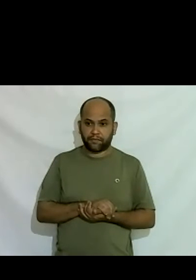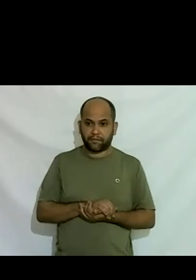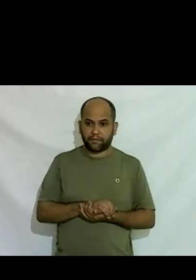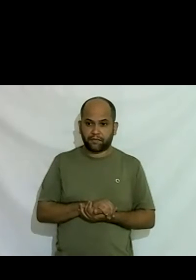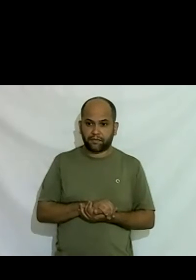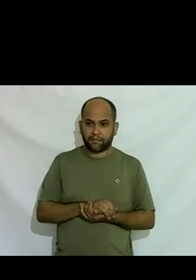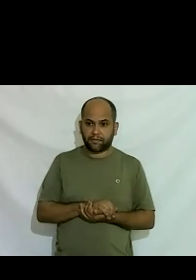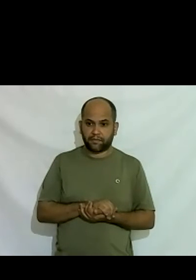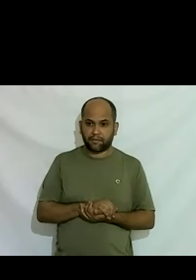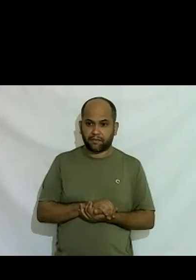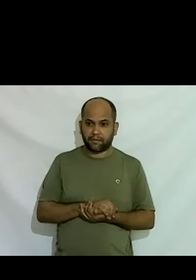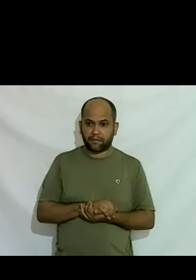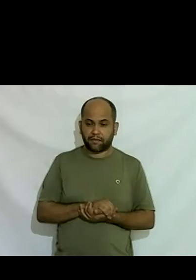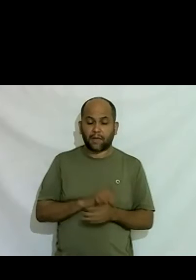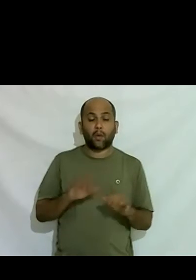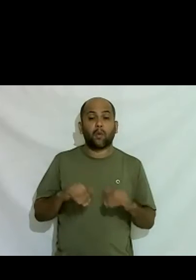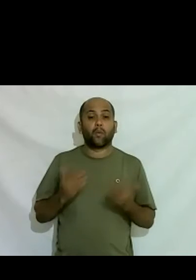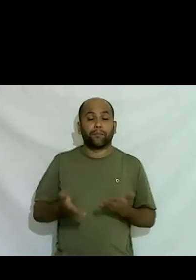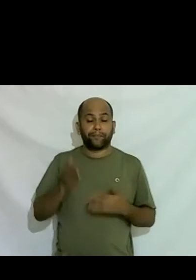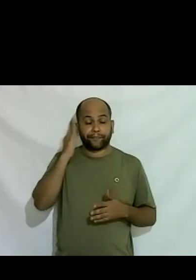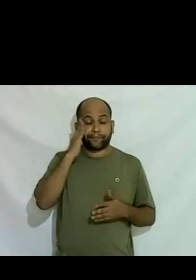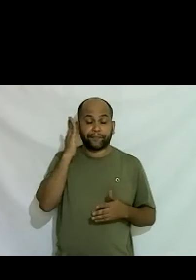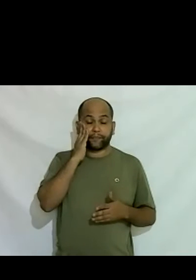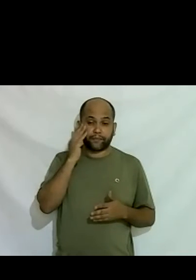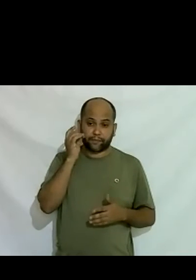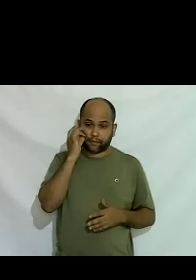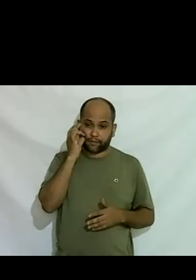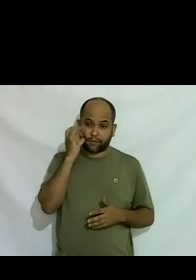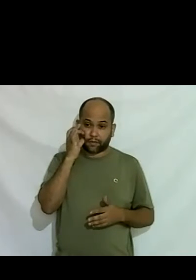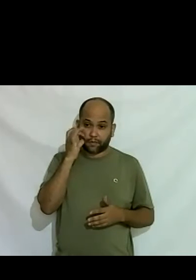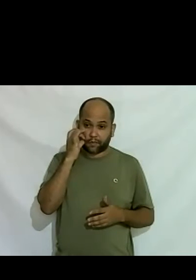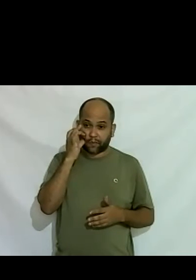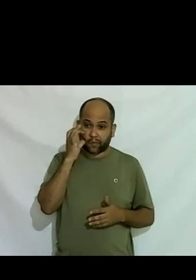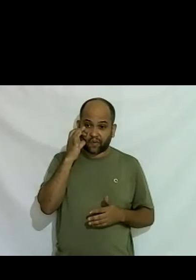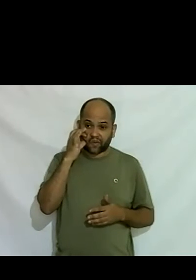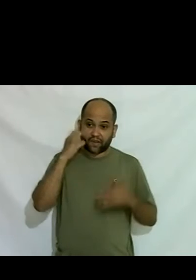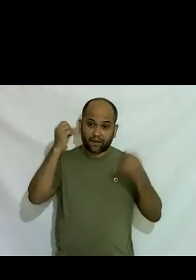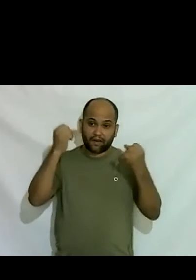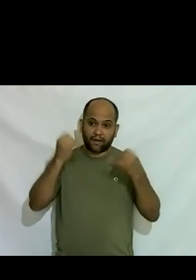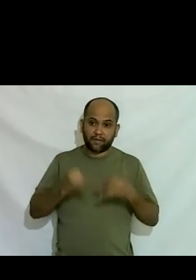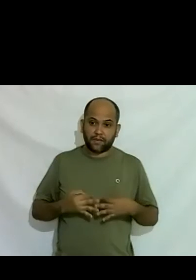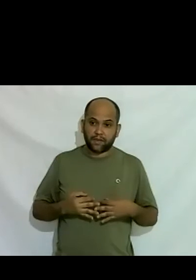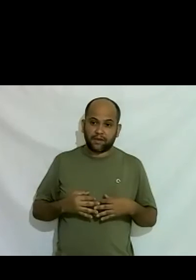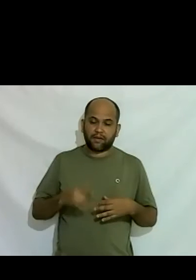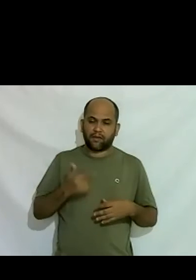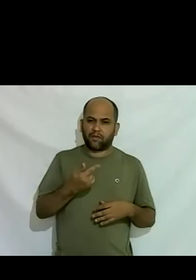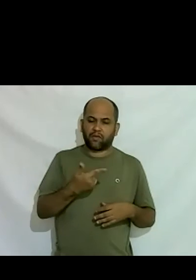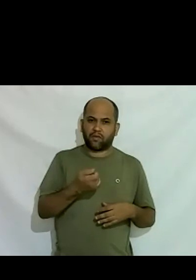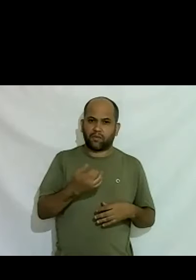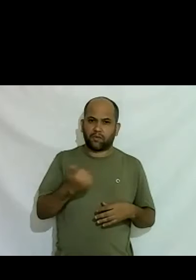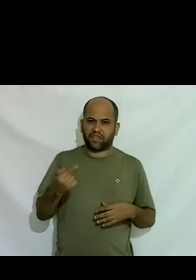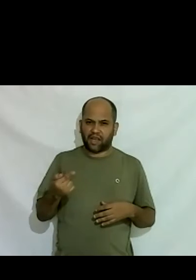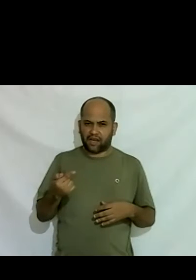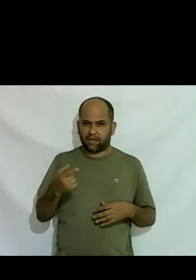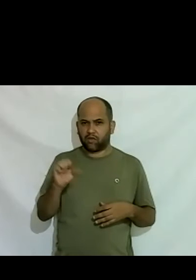quando eu entendi isso já estamos falando de 2007 2008 2009 por